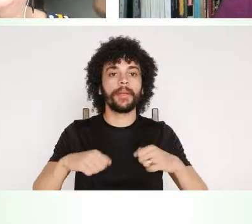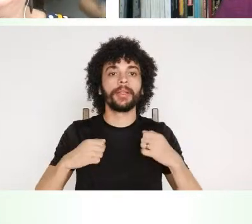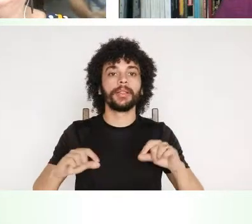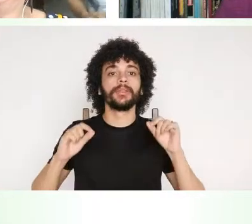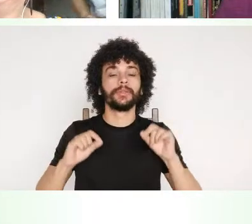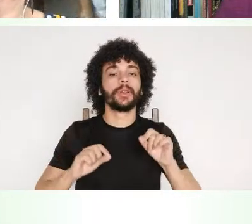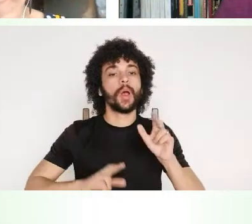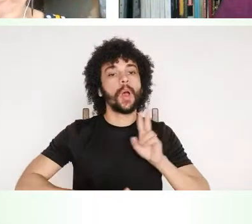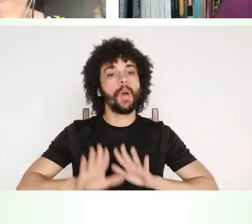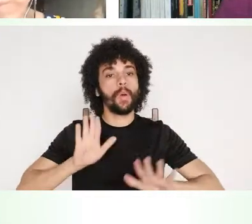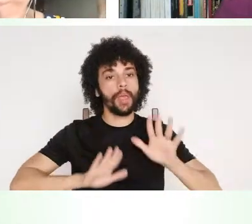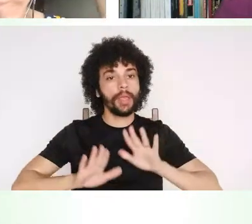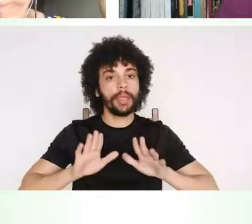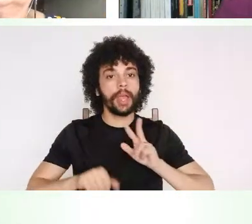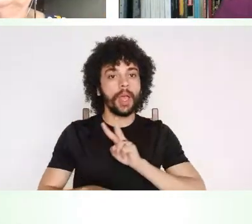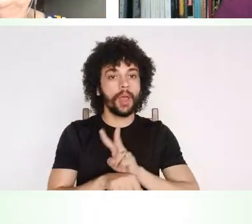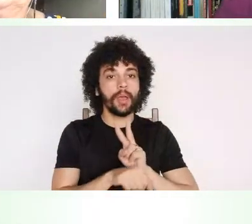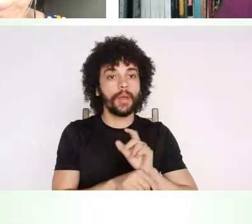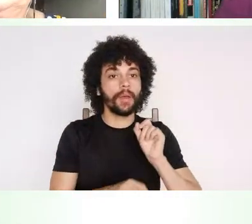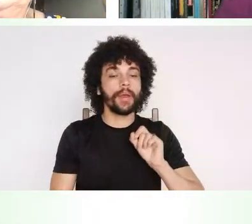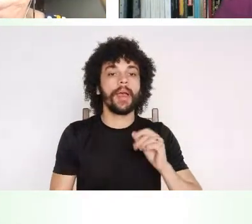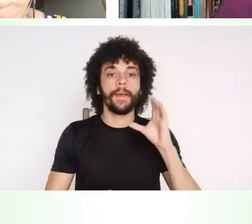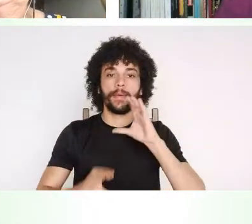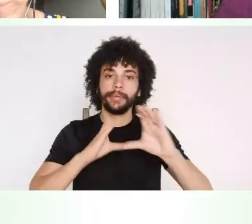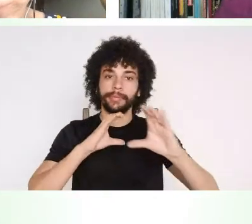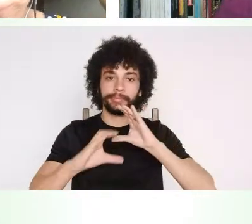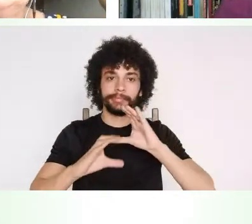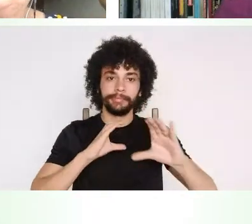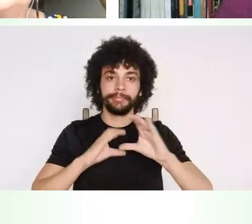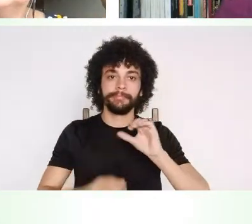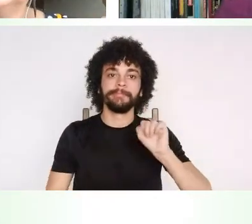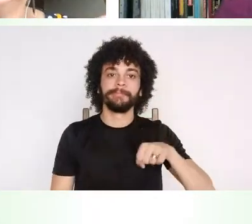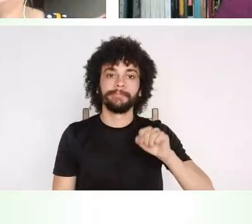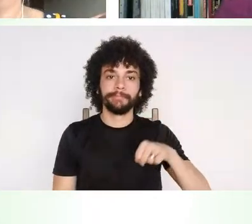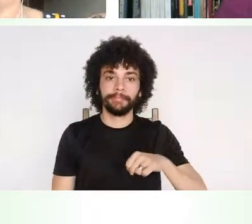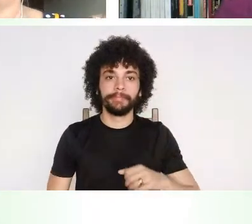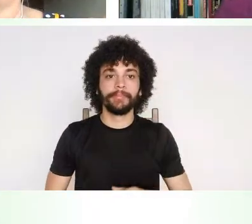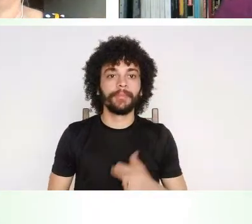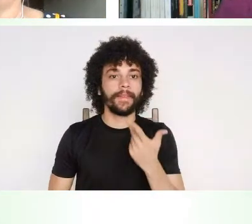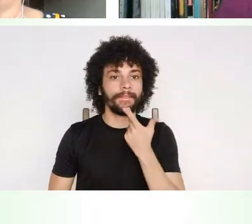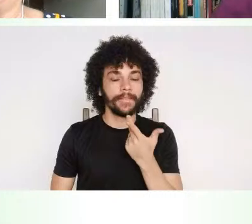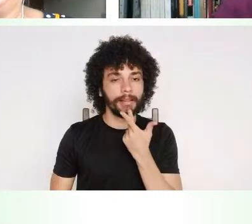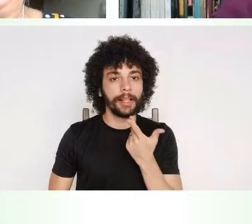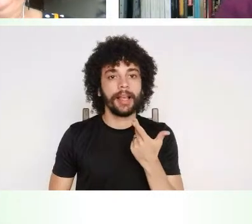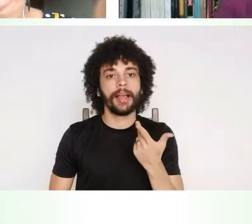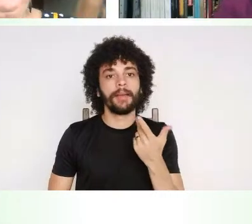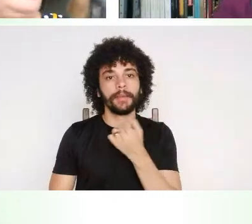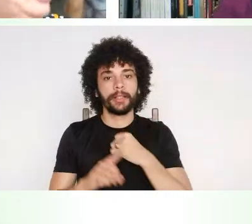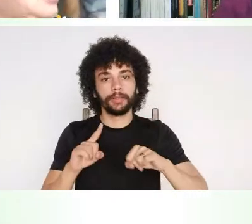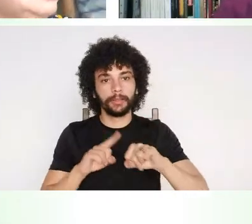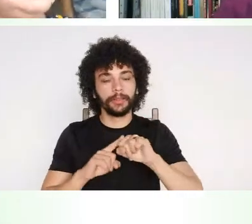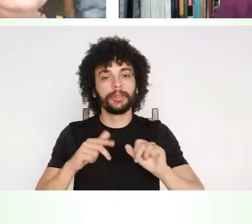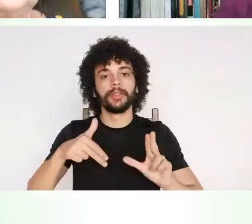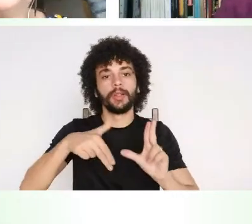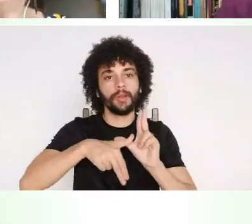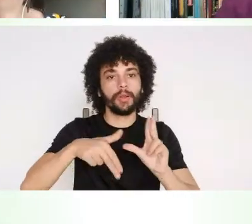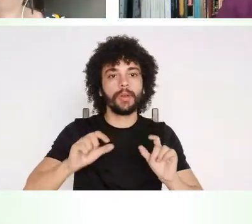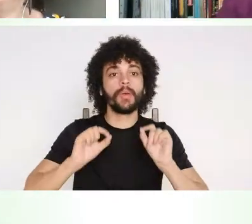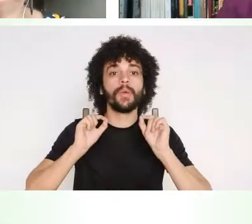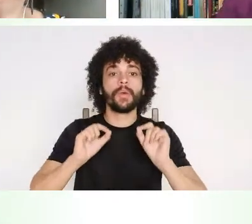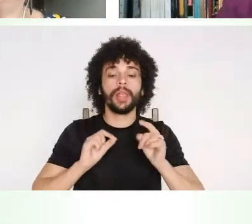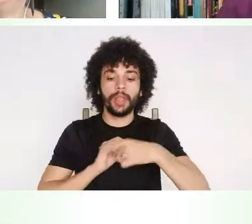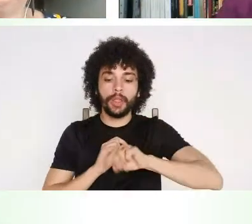cuidar é da sua comunicação, né? Dizer para a sociedade do Sudeste do Pará o que é que